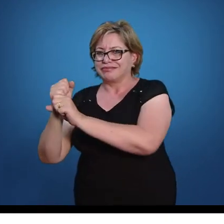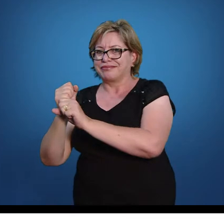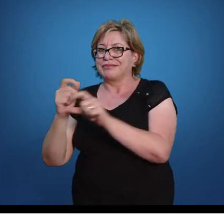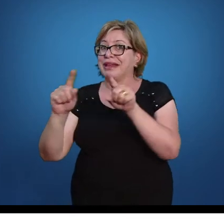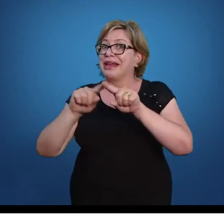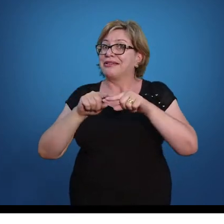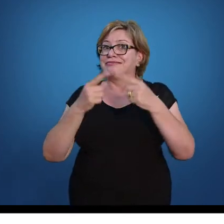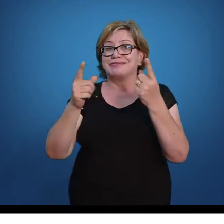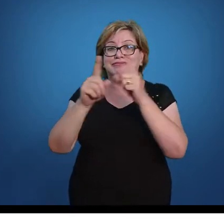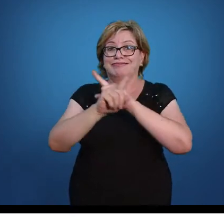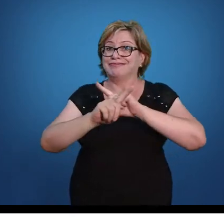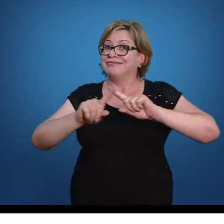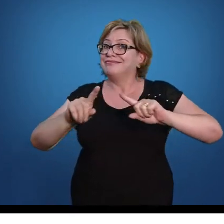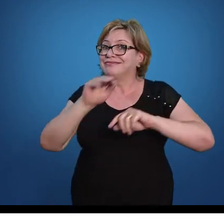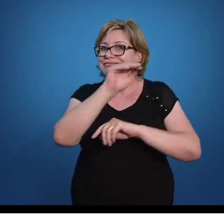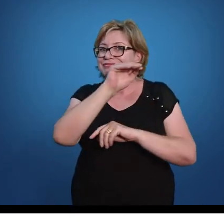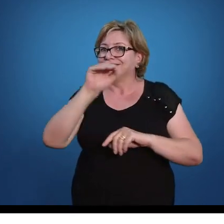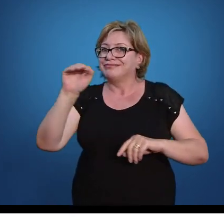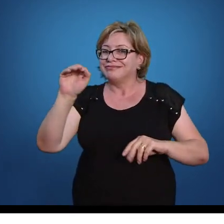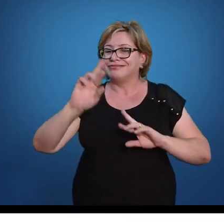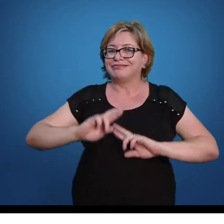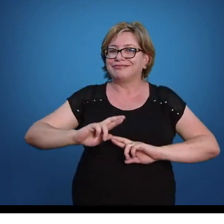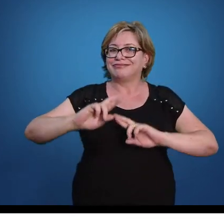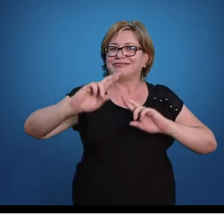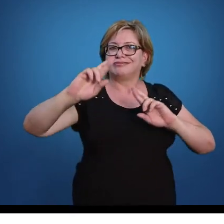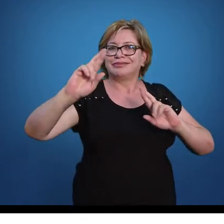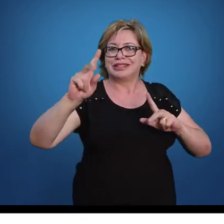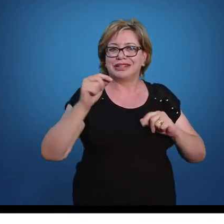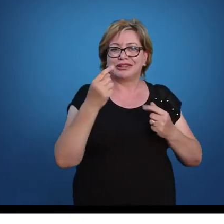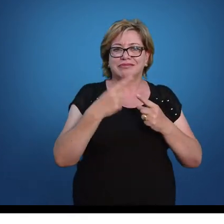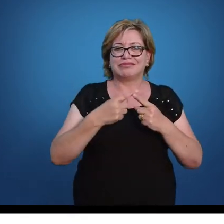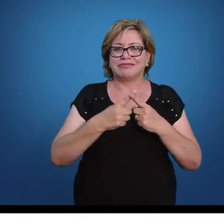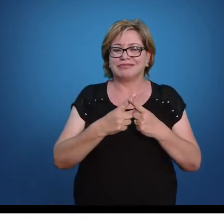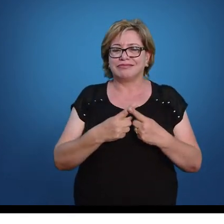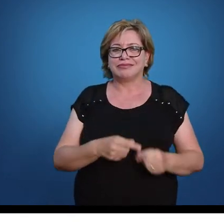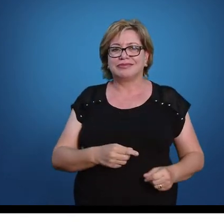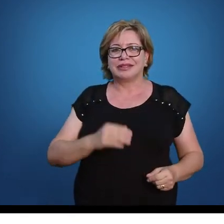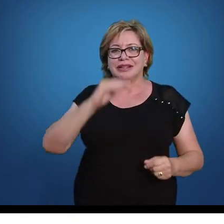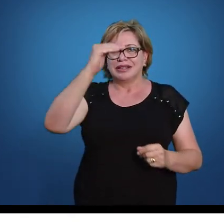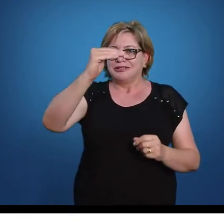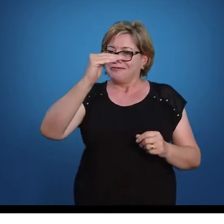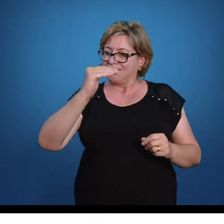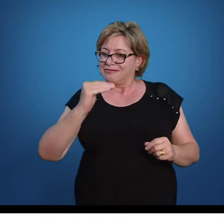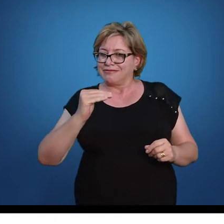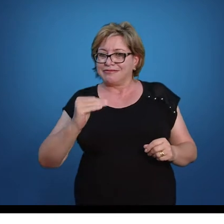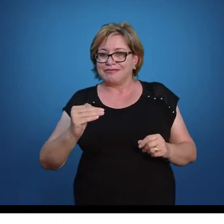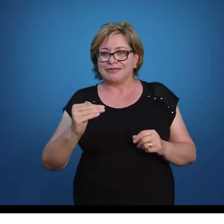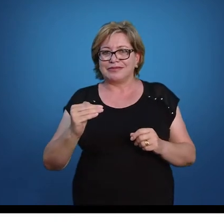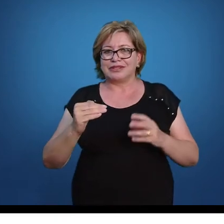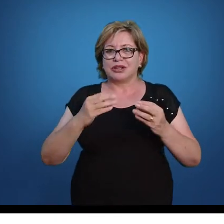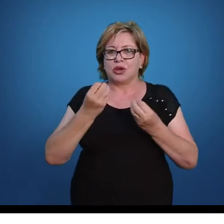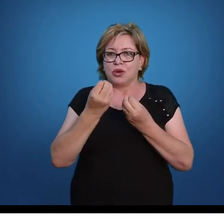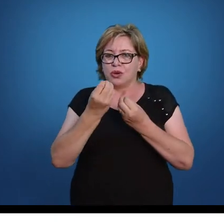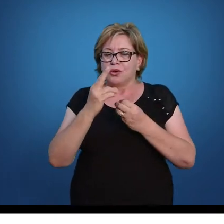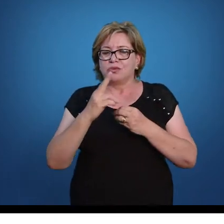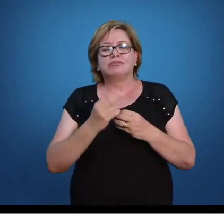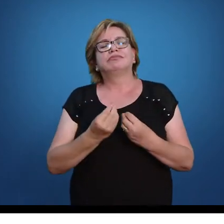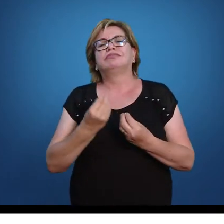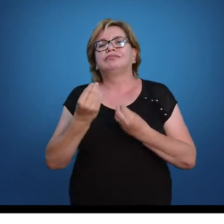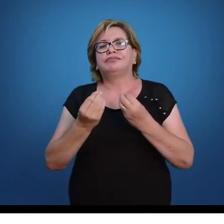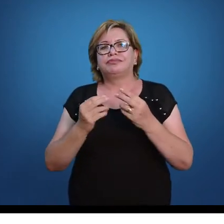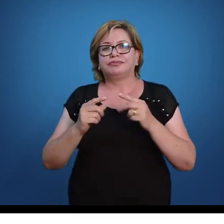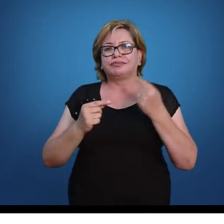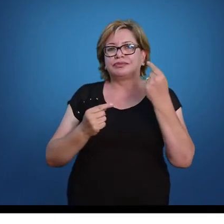Só que com as frações isso não ocorre quando você tem no denominador ou na parte de baixo